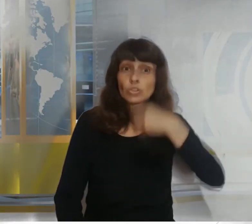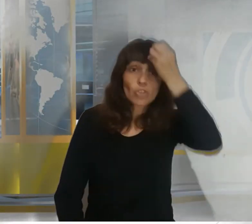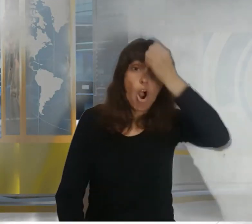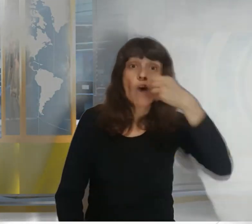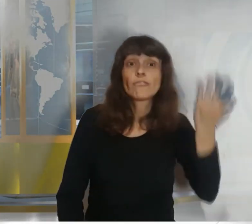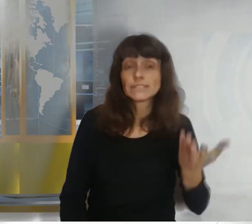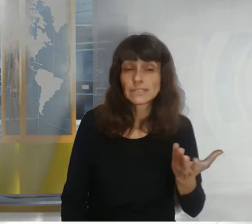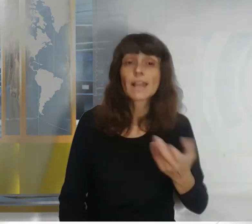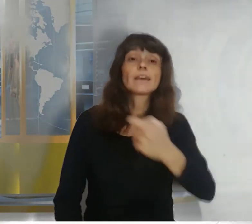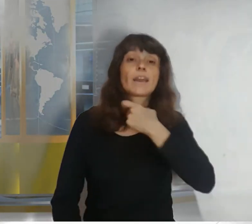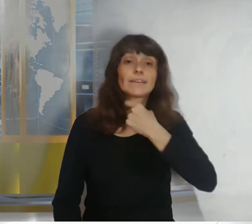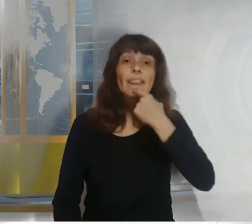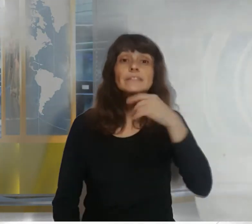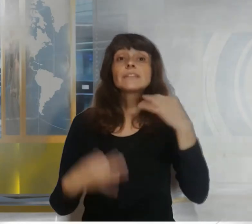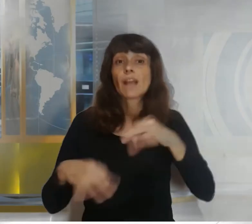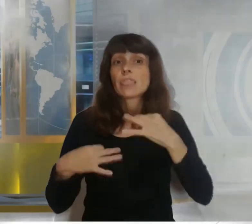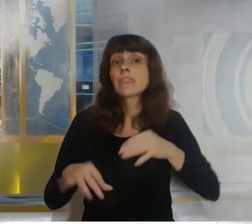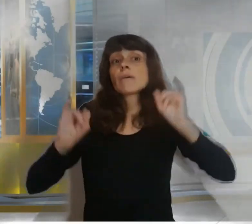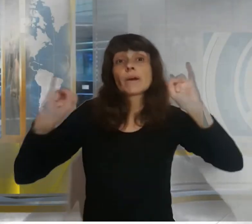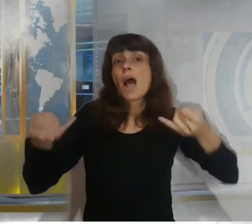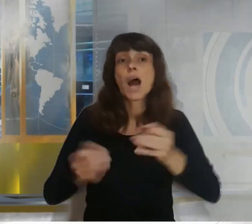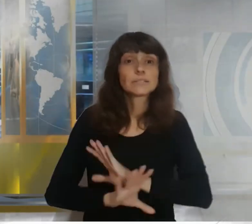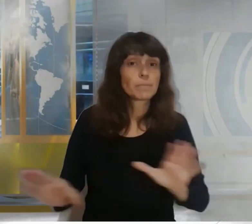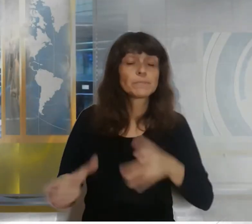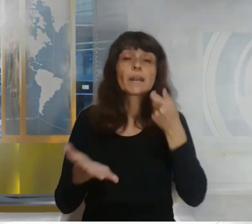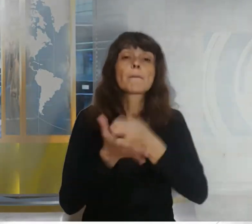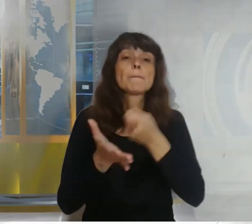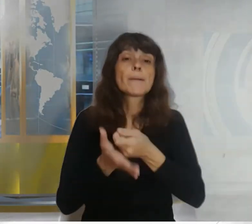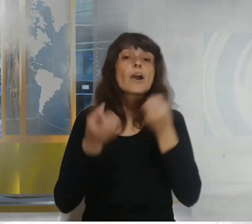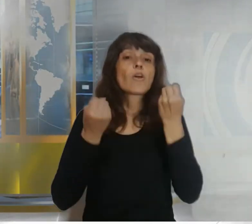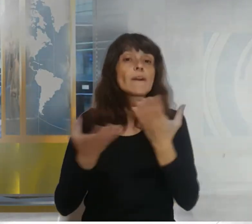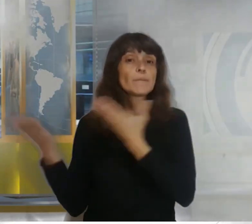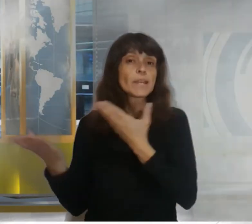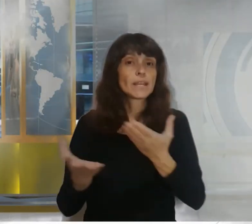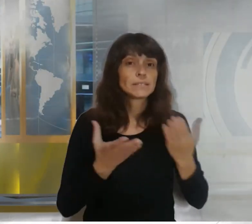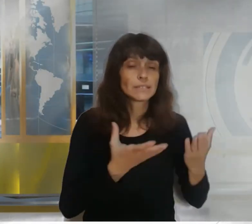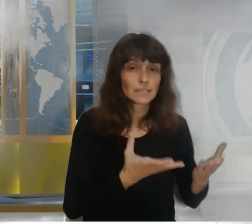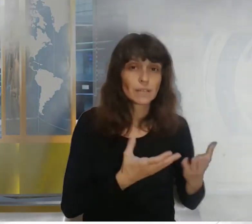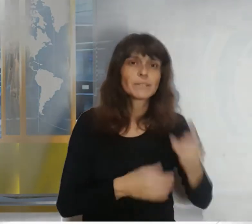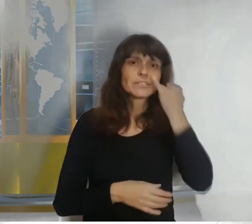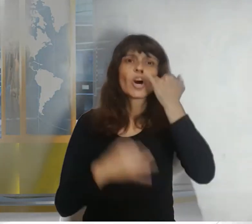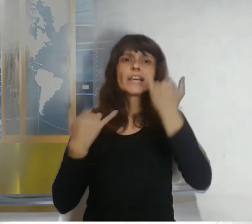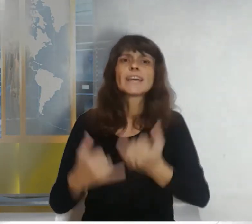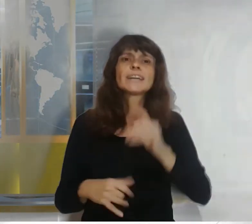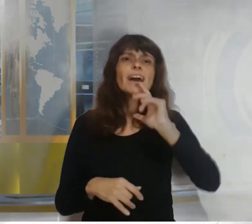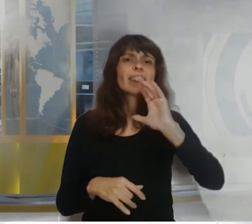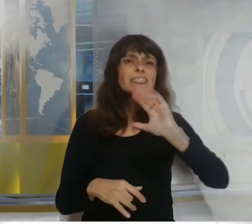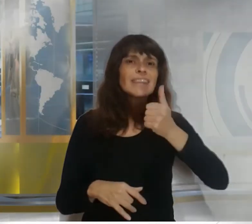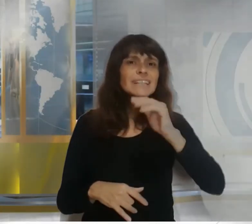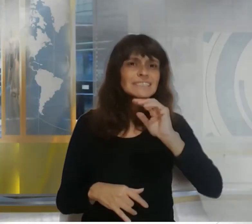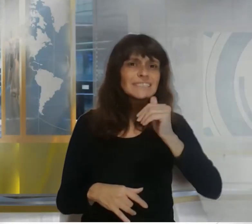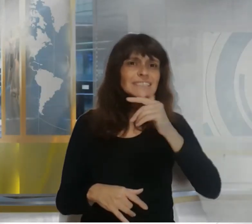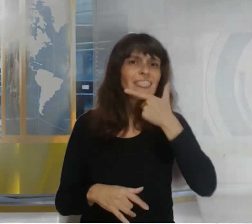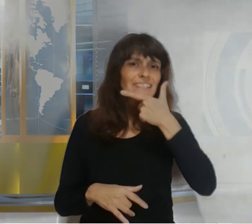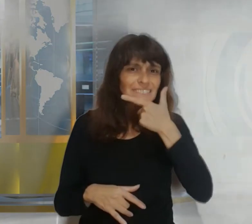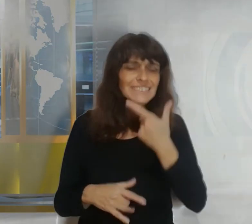de bienes y servicios y existen 17 billetes diferentes a pesar de existir solo 7